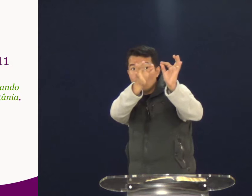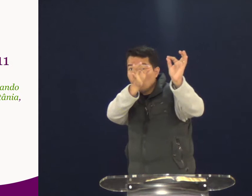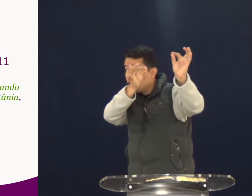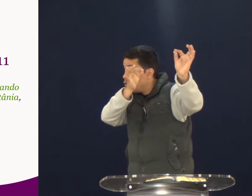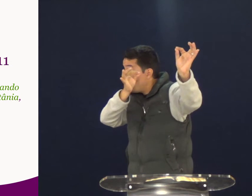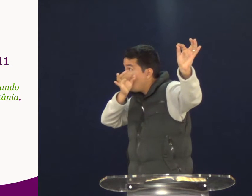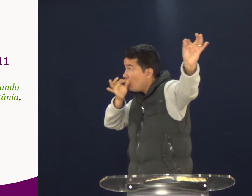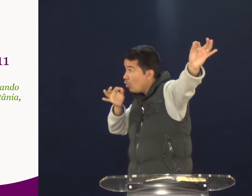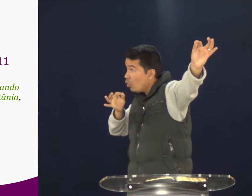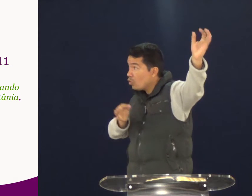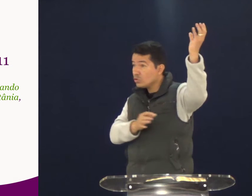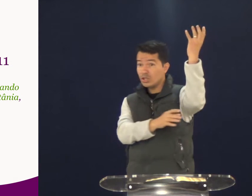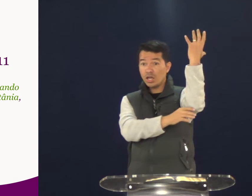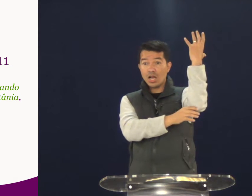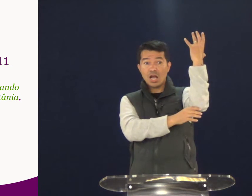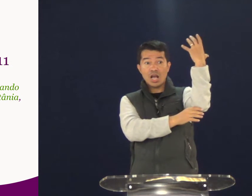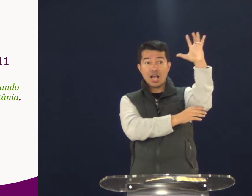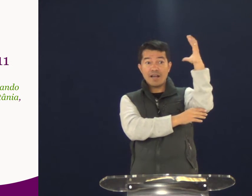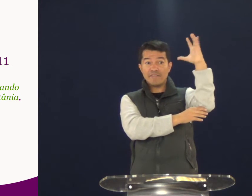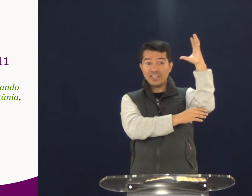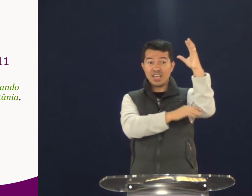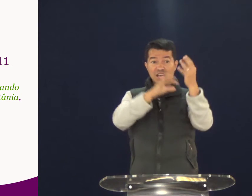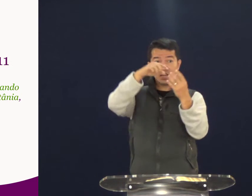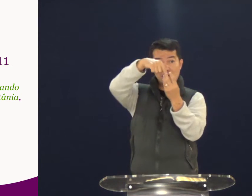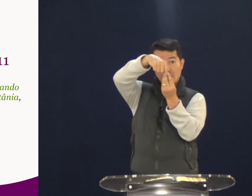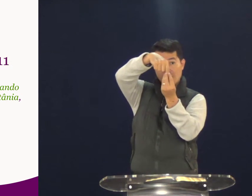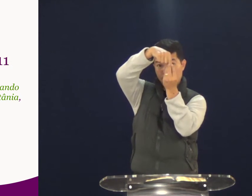Vendo à distância uma figueira.